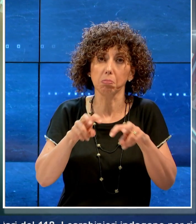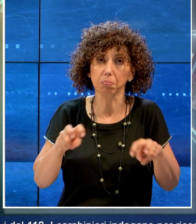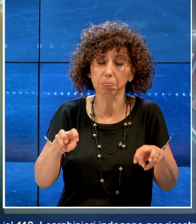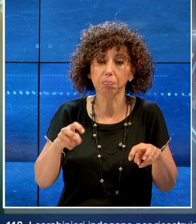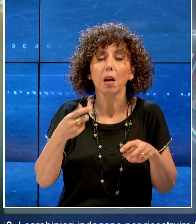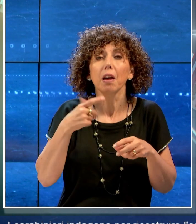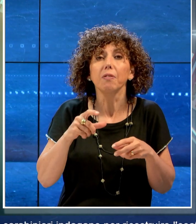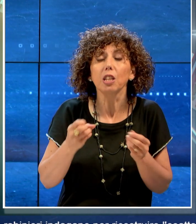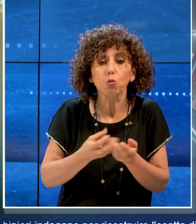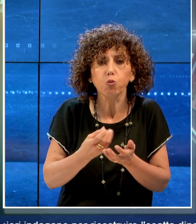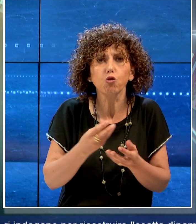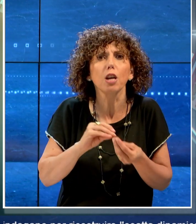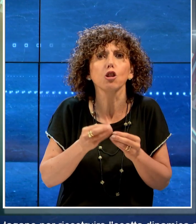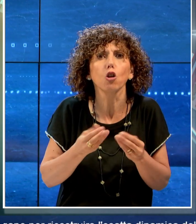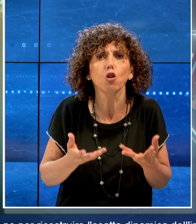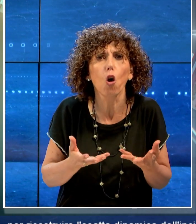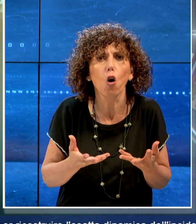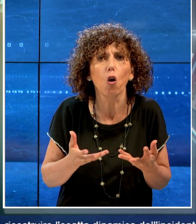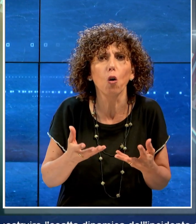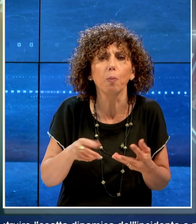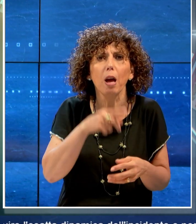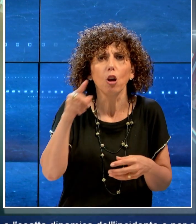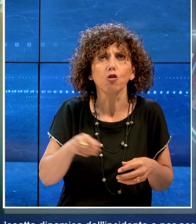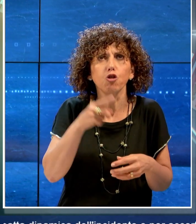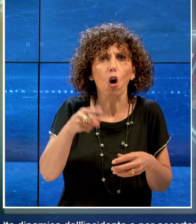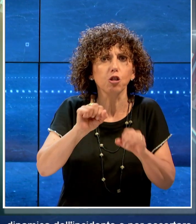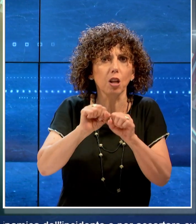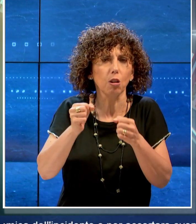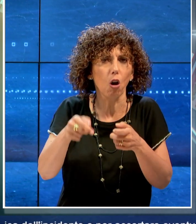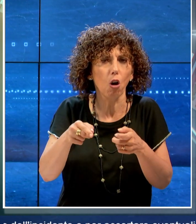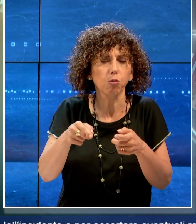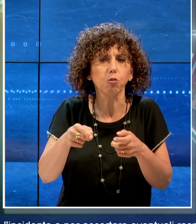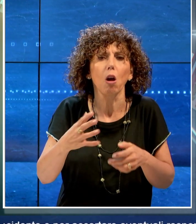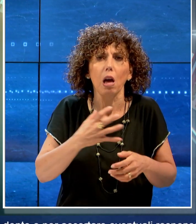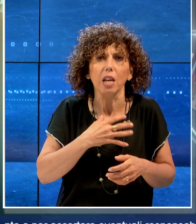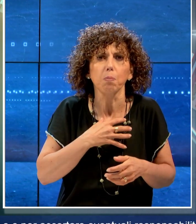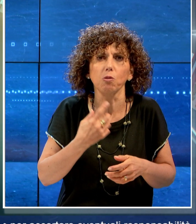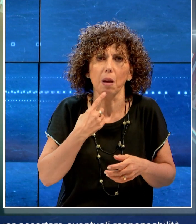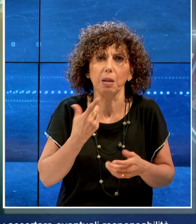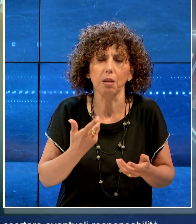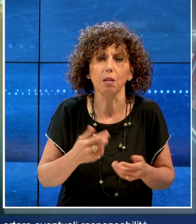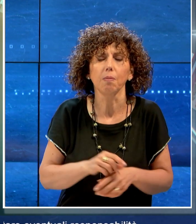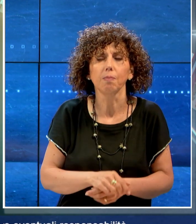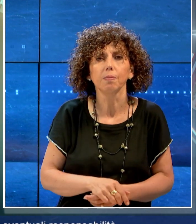ricostruire l'esatta dinamica dell'incidente e per accertuare eventuali responsabilità.